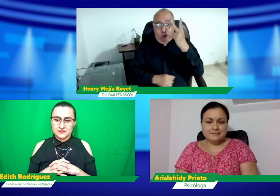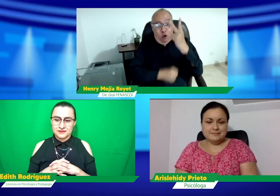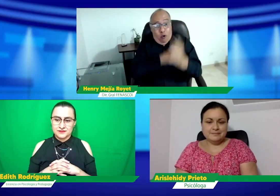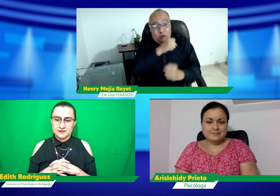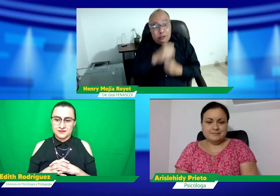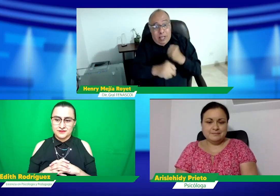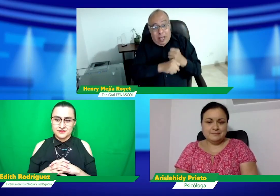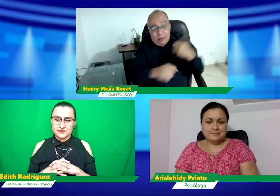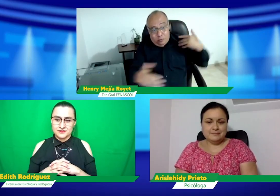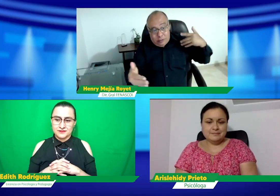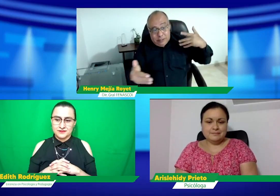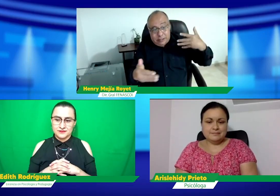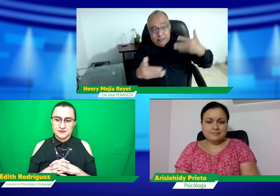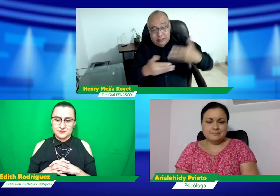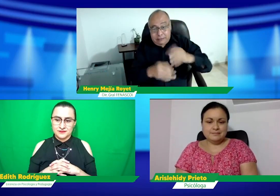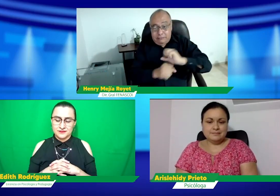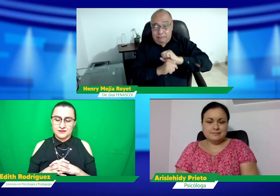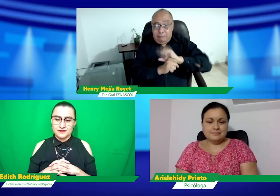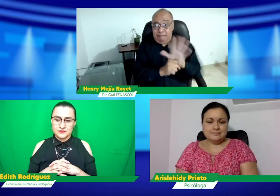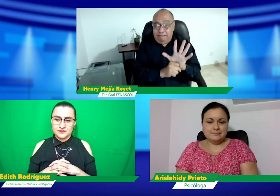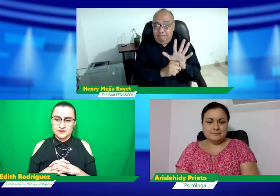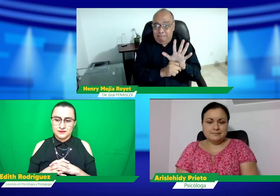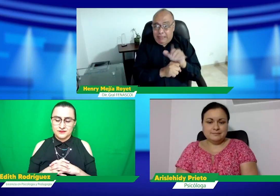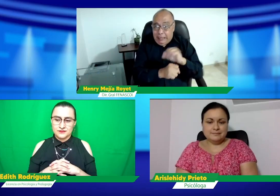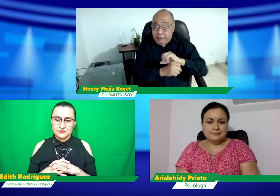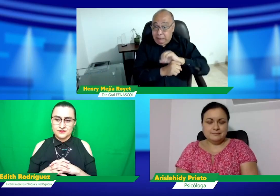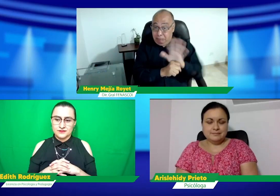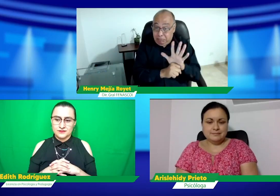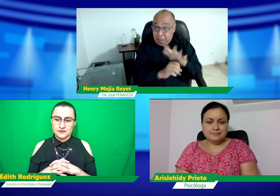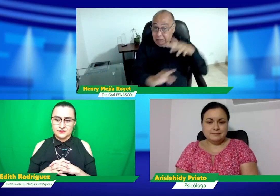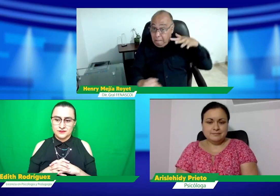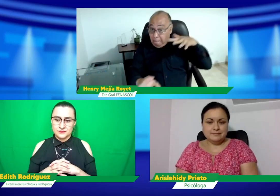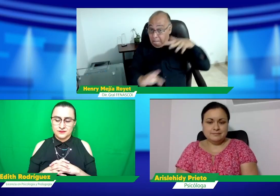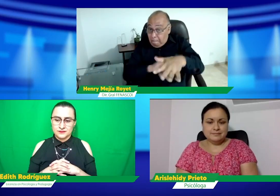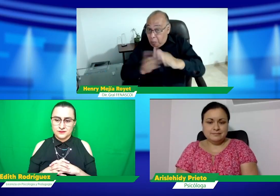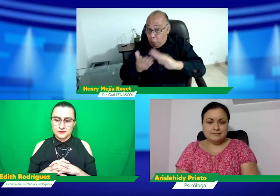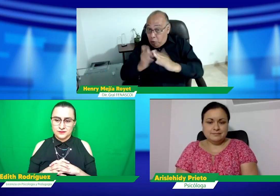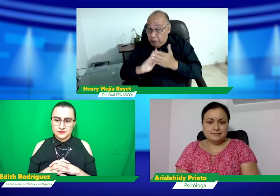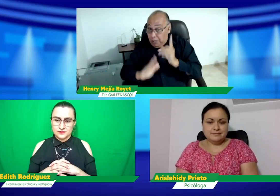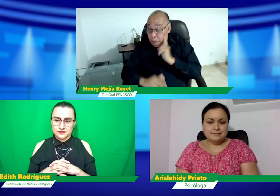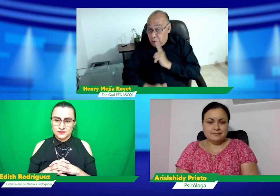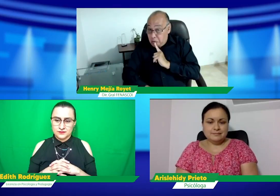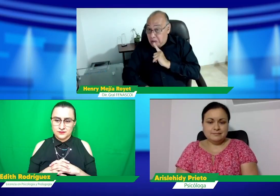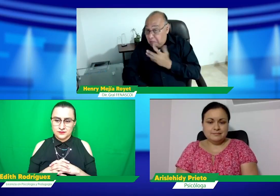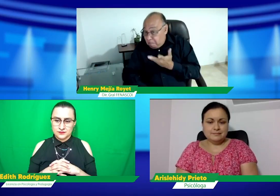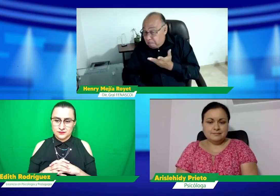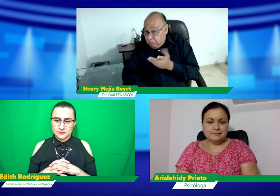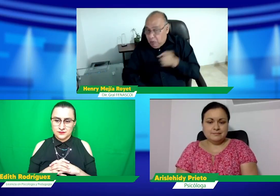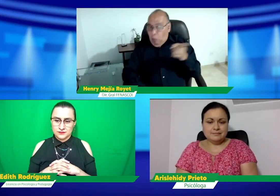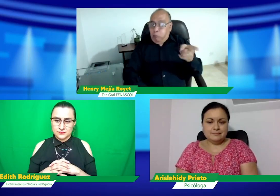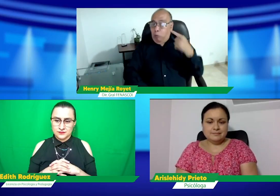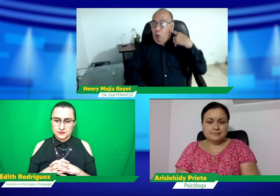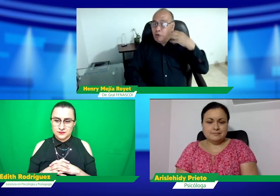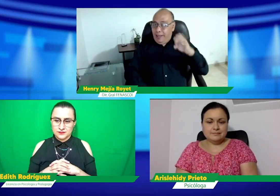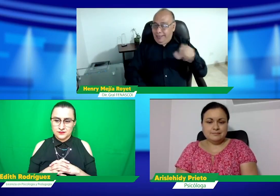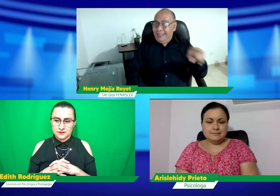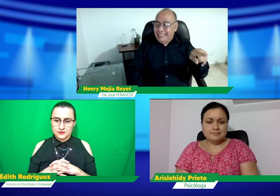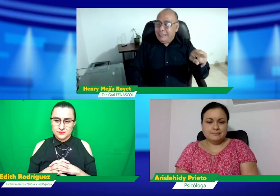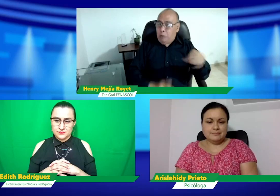mostrando. Quiero aprovechar pues la experiencia de ustedes dos y hablar acerca de lo que ha venido ocurriendo estos dos años. ¿Creen